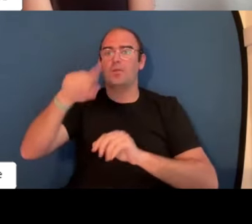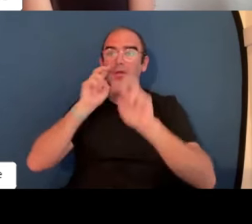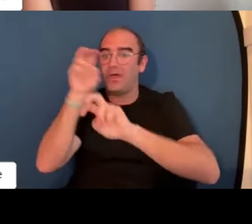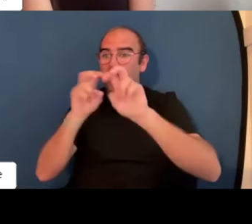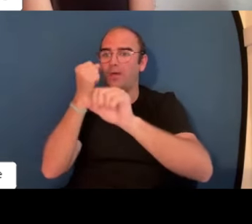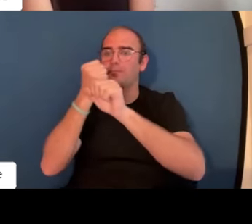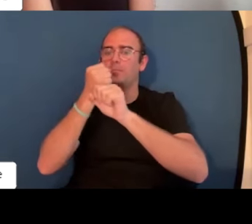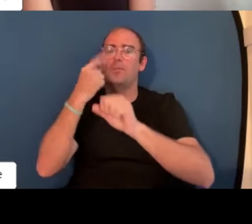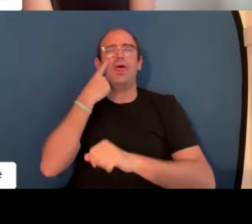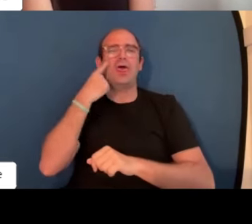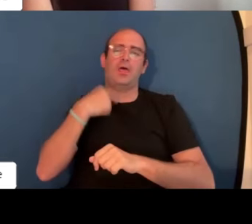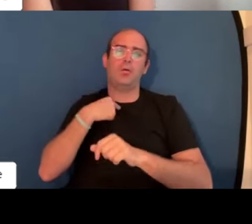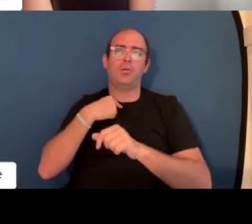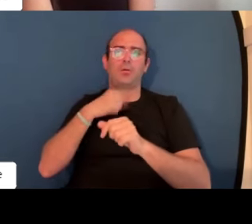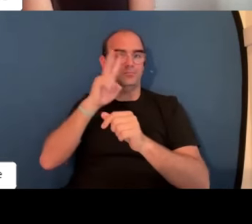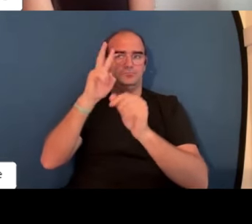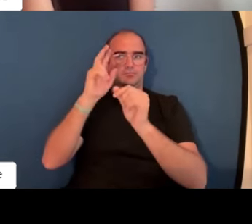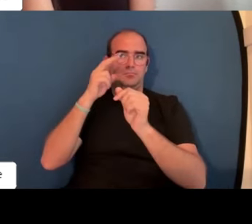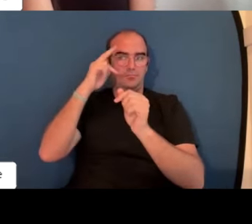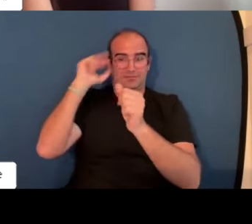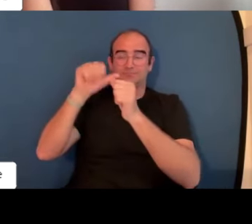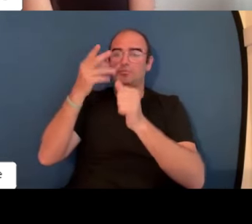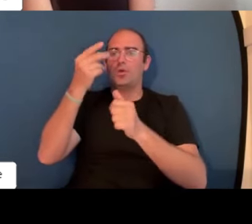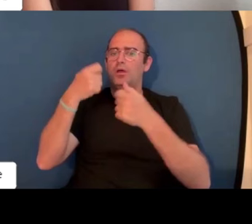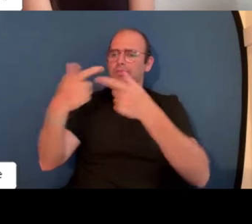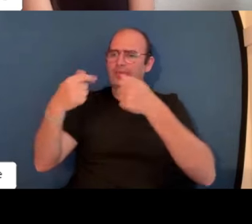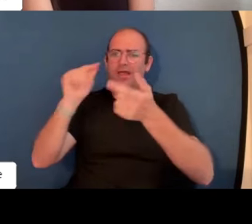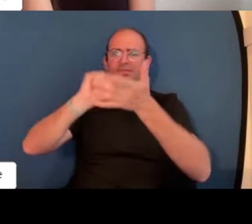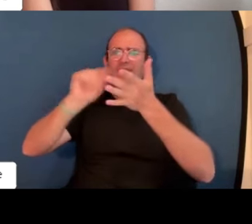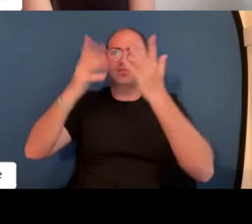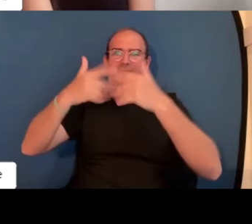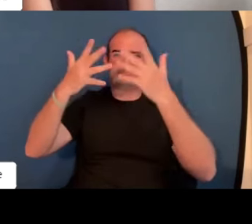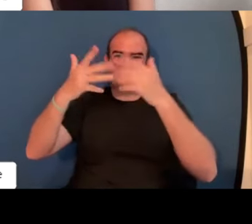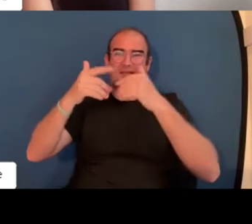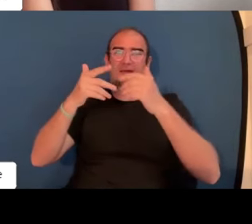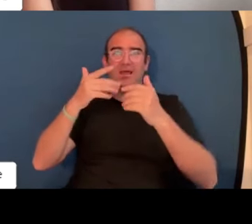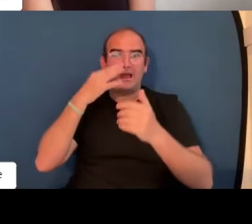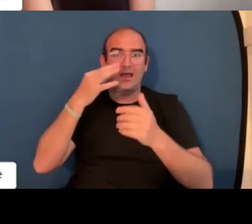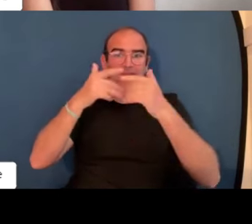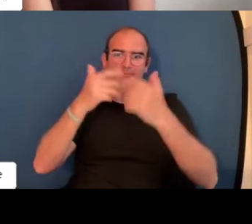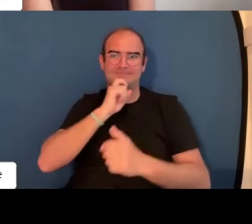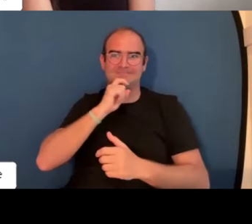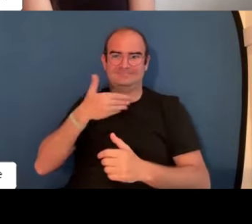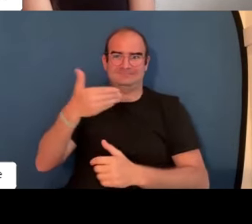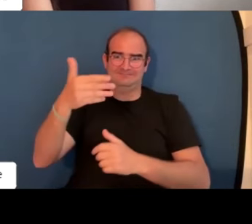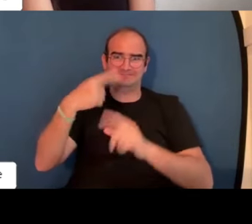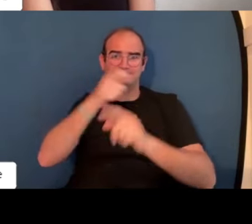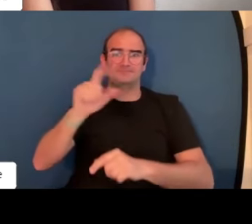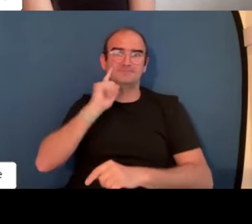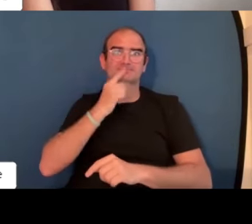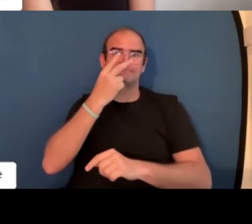a través de la tecnología y hacía que todos esos puestos de trabajo, al final, la gente tuviera muchos menos puestos de trabajo.